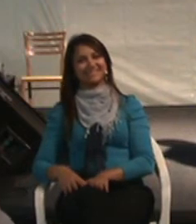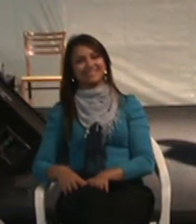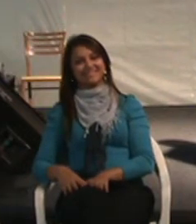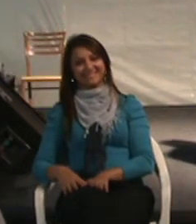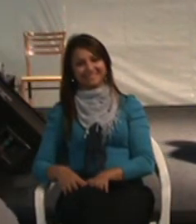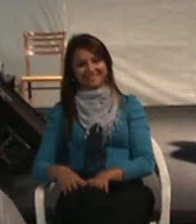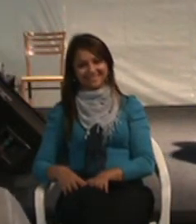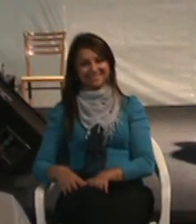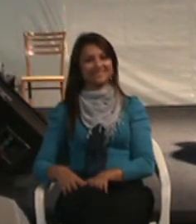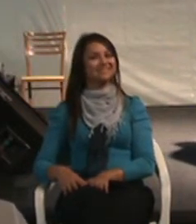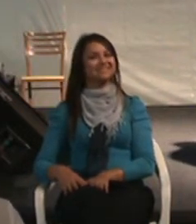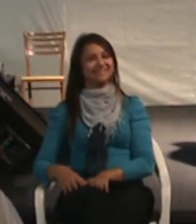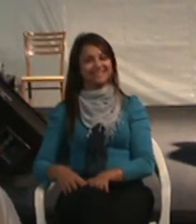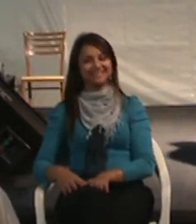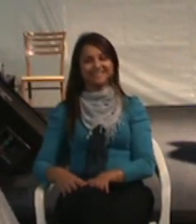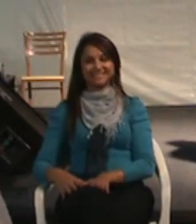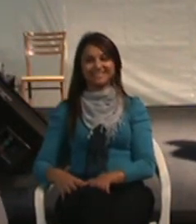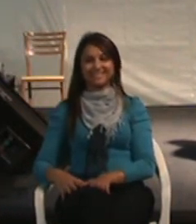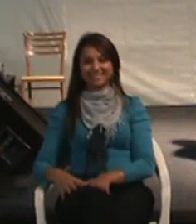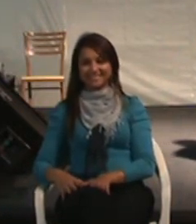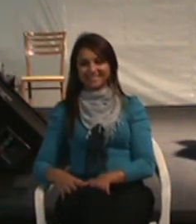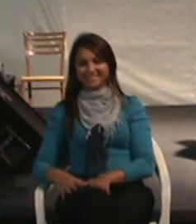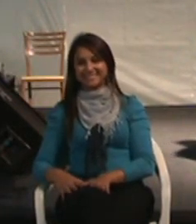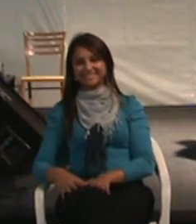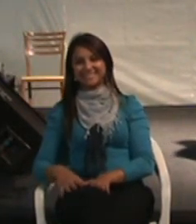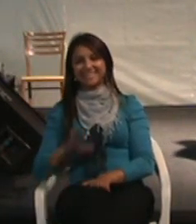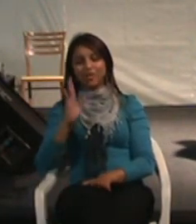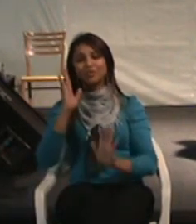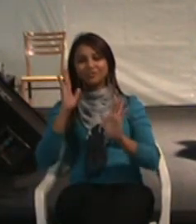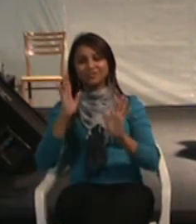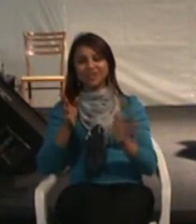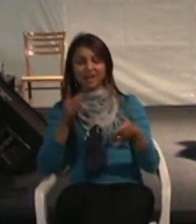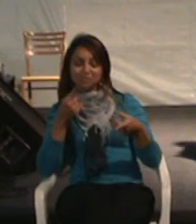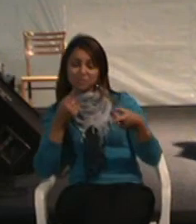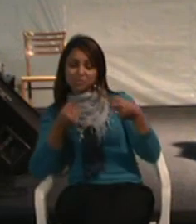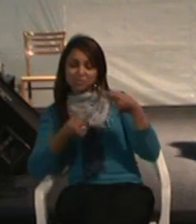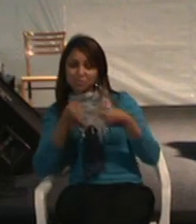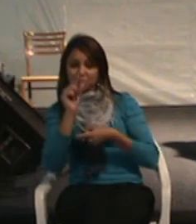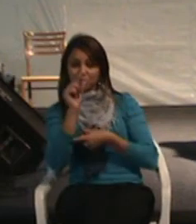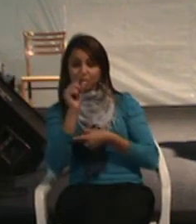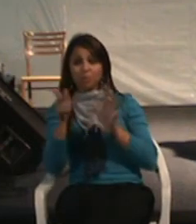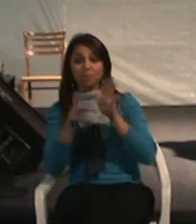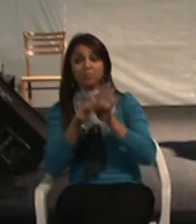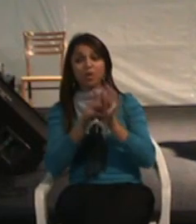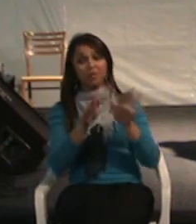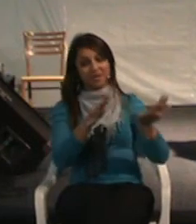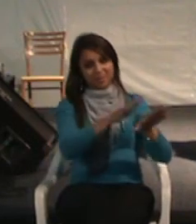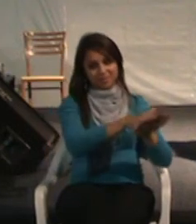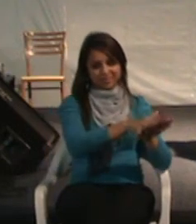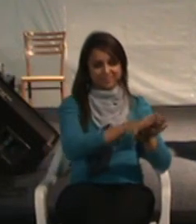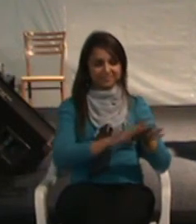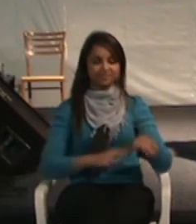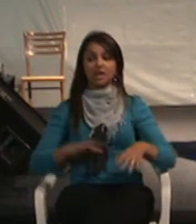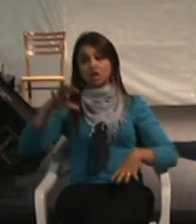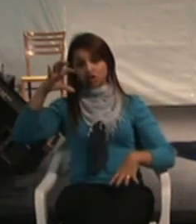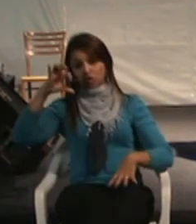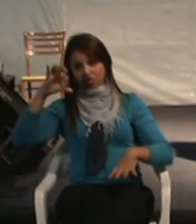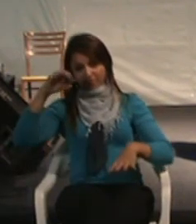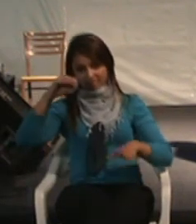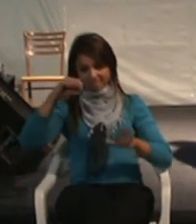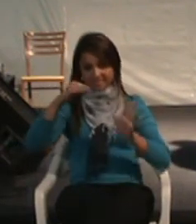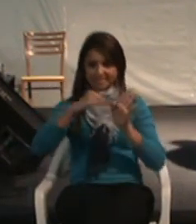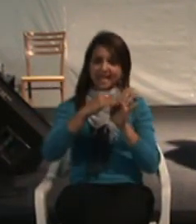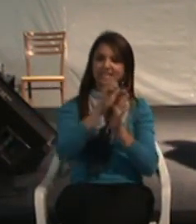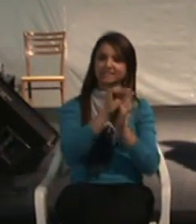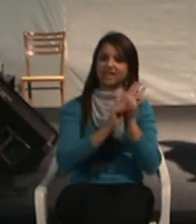discutir o tema com o enfoque na inclusão, não na integração. De 90 ao século XXI,